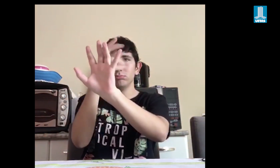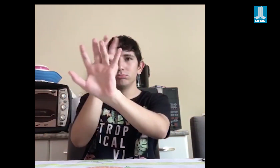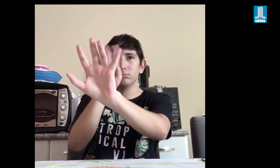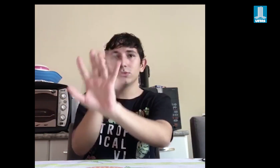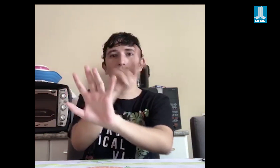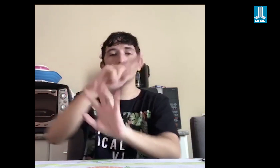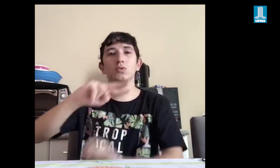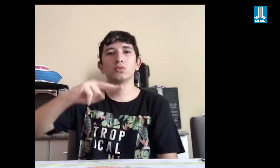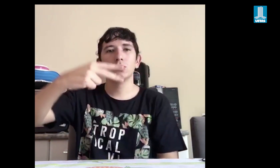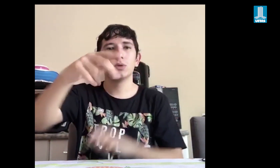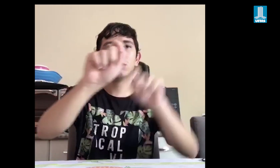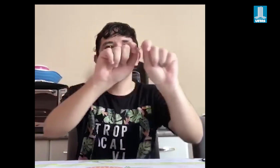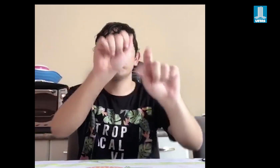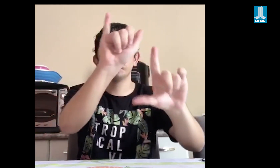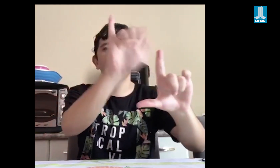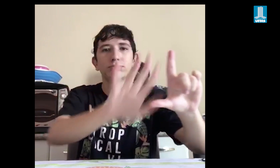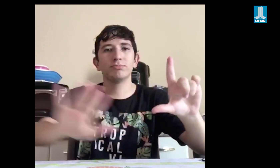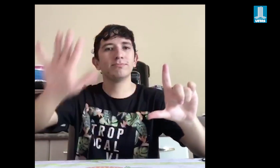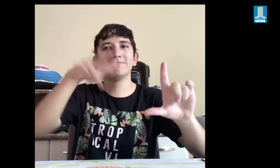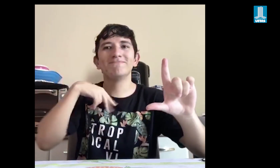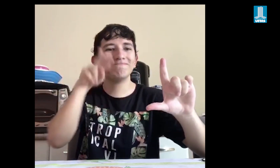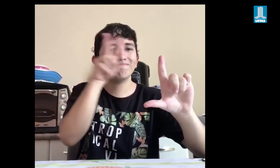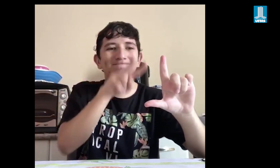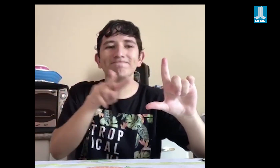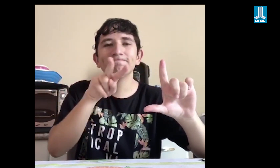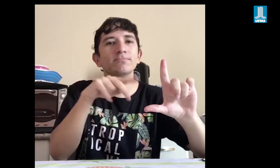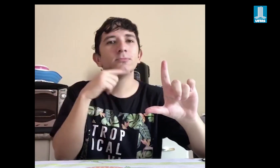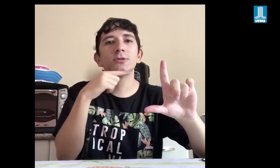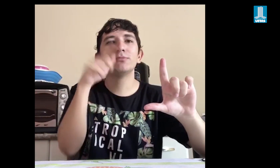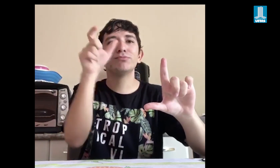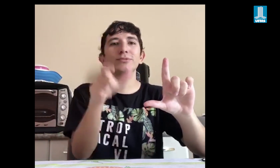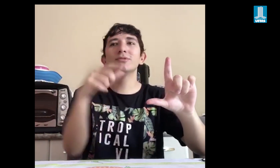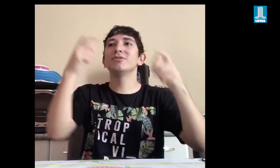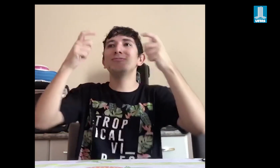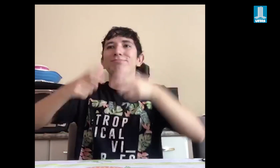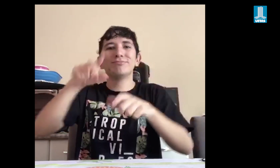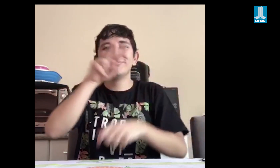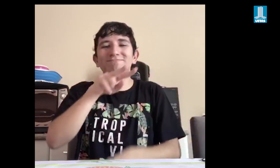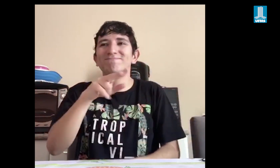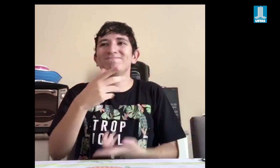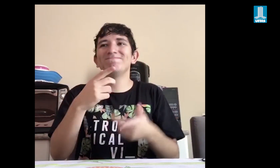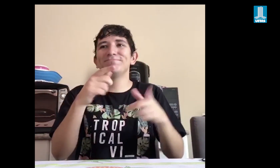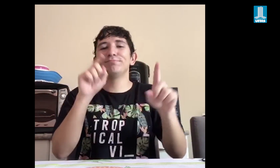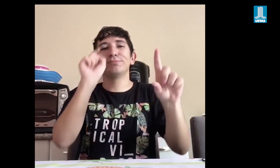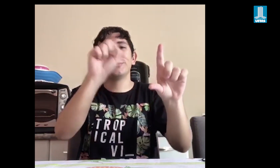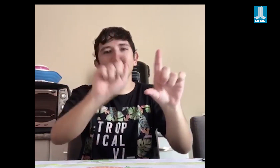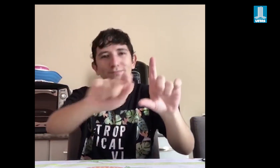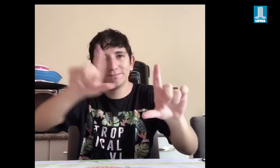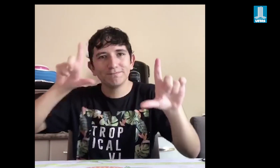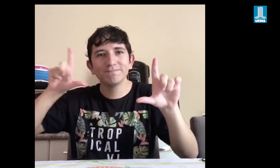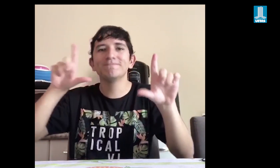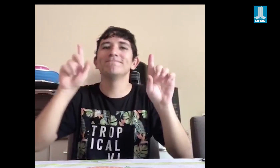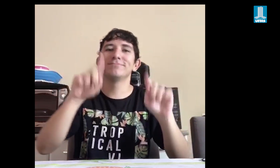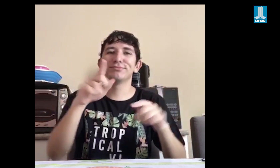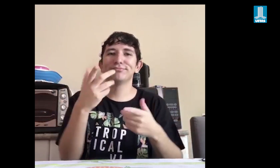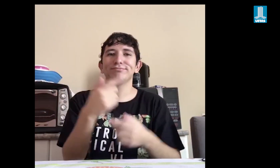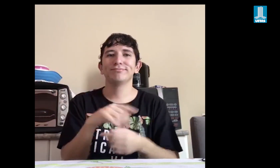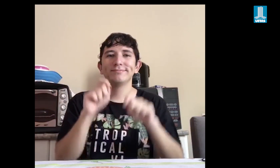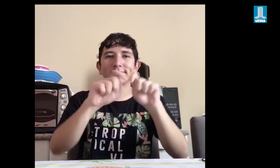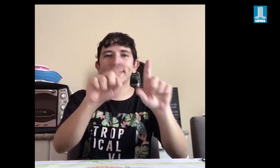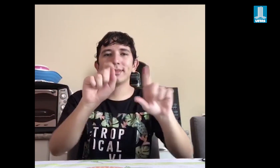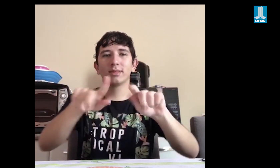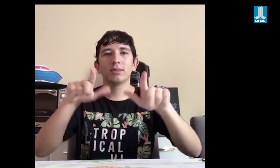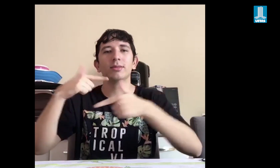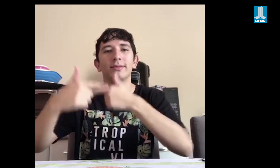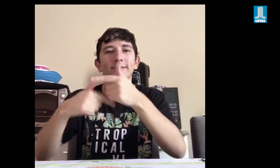tela, pois estou com o intérprete na tela cheia e não consigo visualizar a apresentação do professor. Preciso sair daquela tela